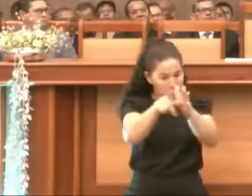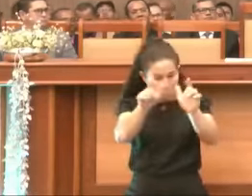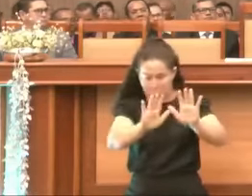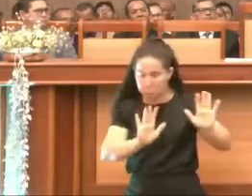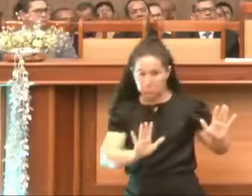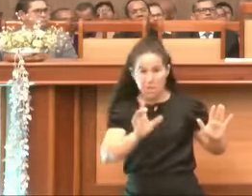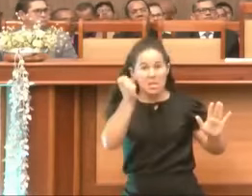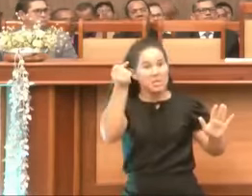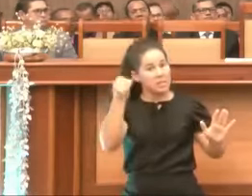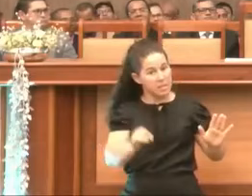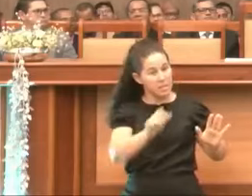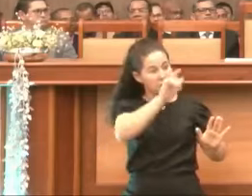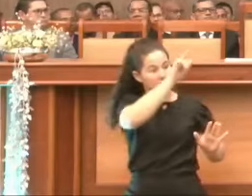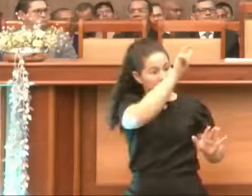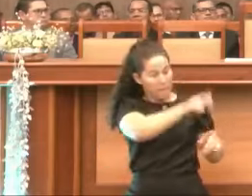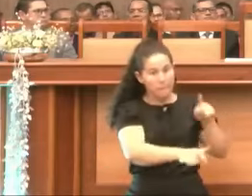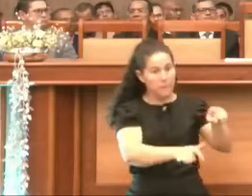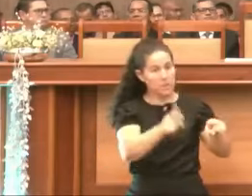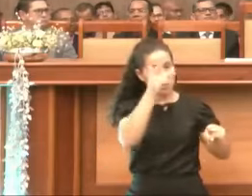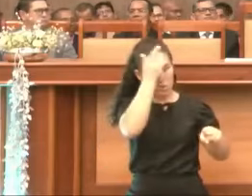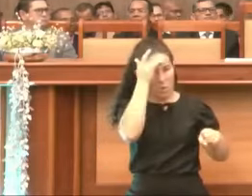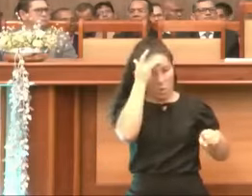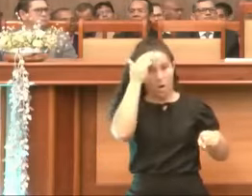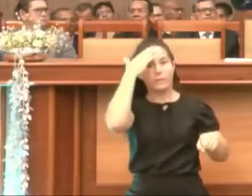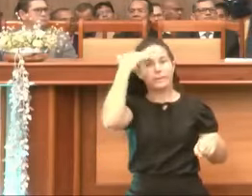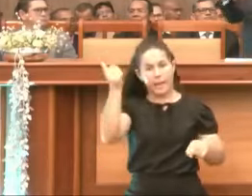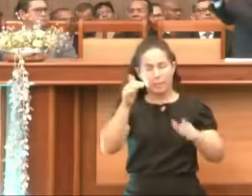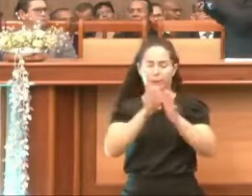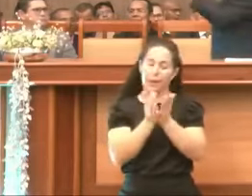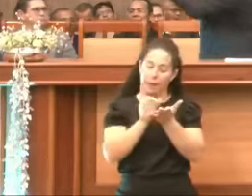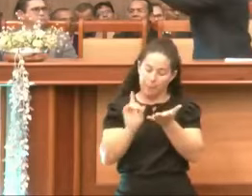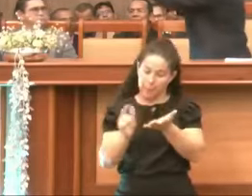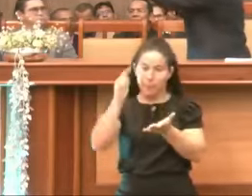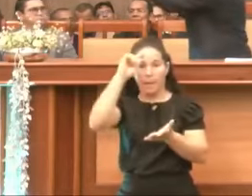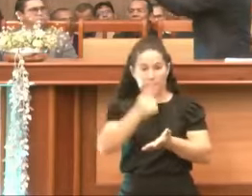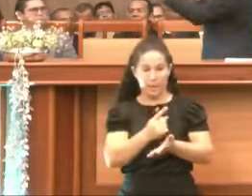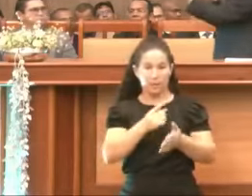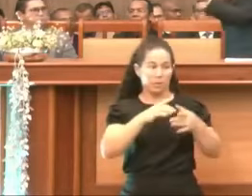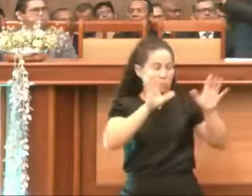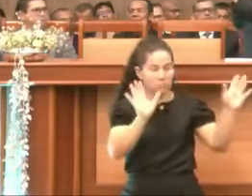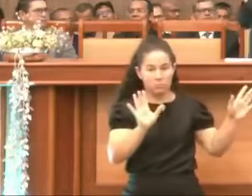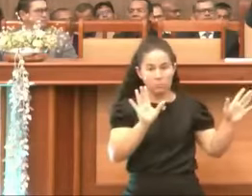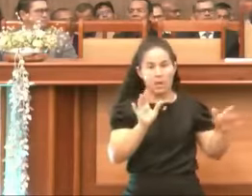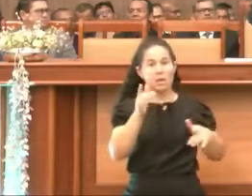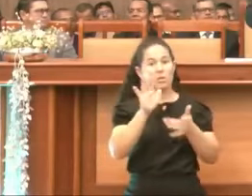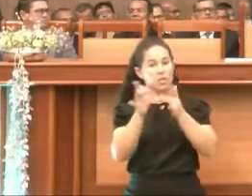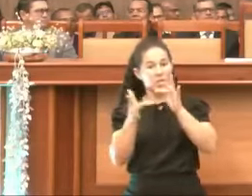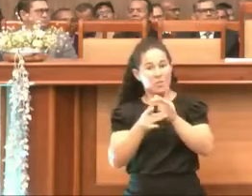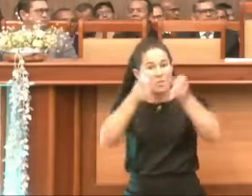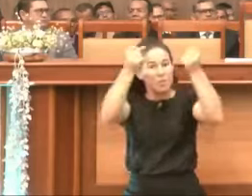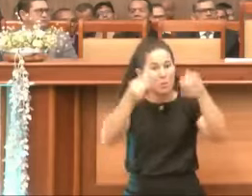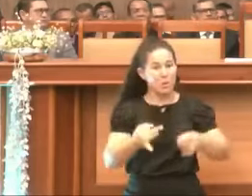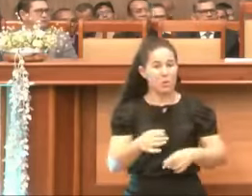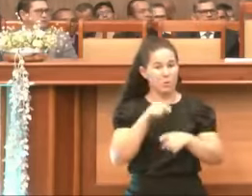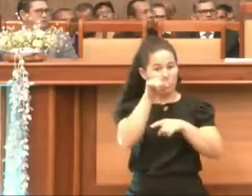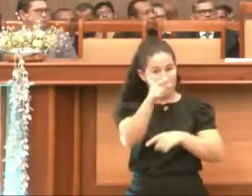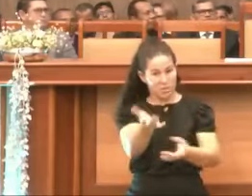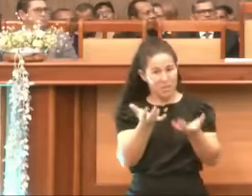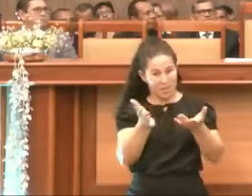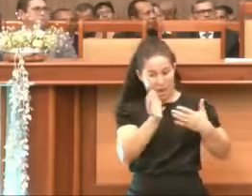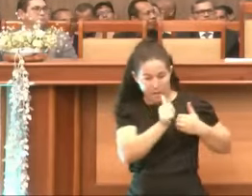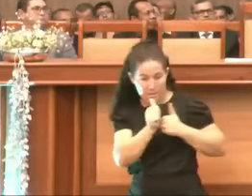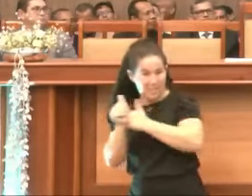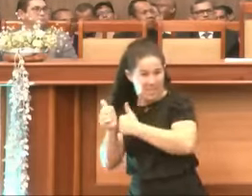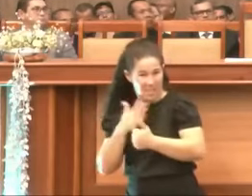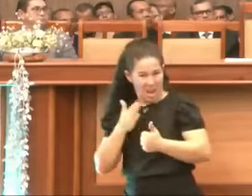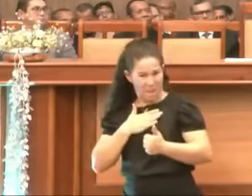sabe que a igreja e Bíblia determinam alguma coisa, Jesus disse assim, olha, quem quer vir após, negue-se a si. Tu